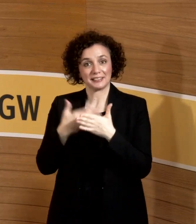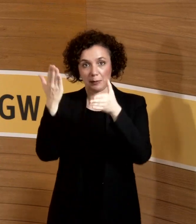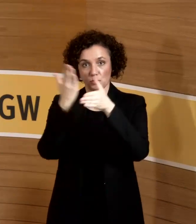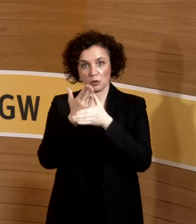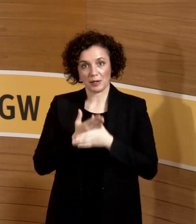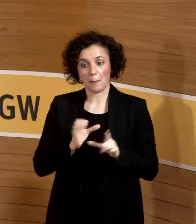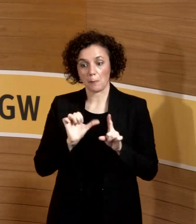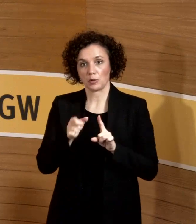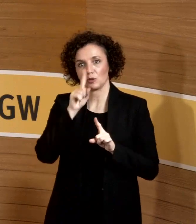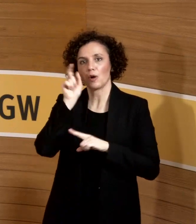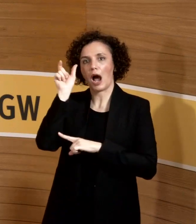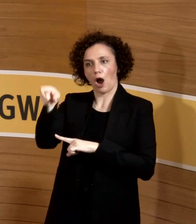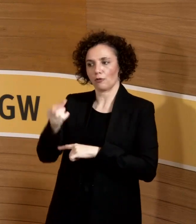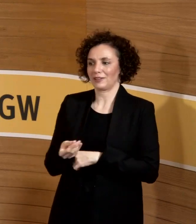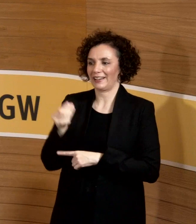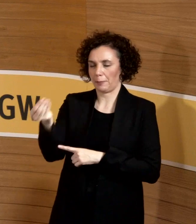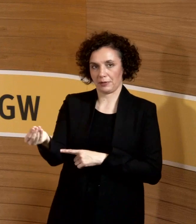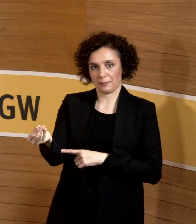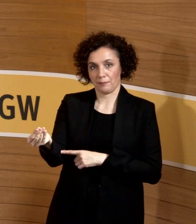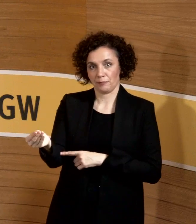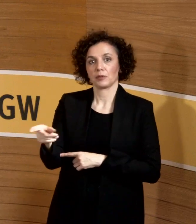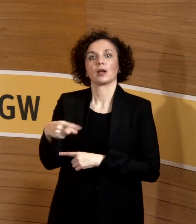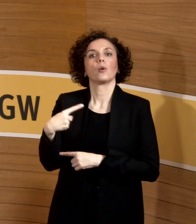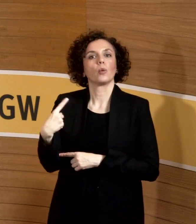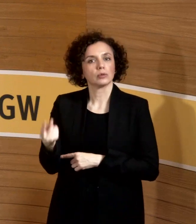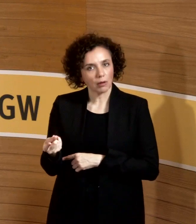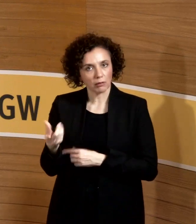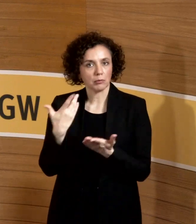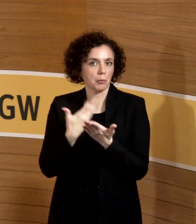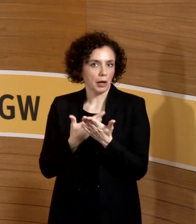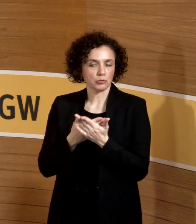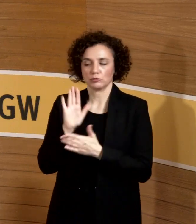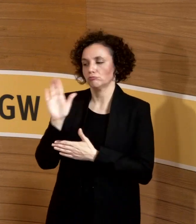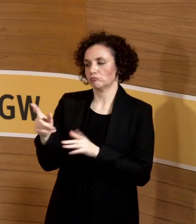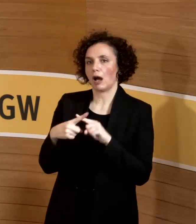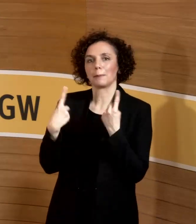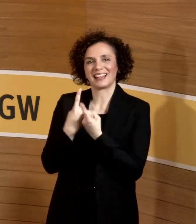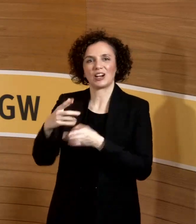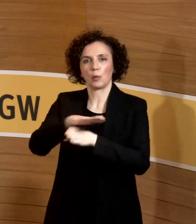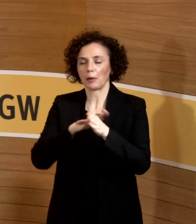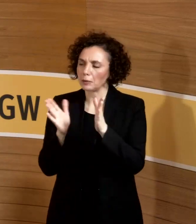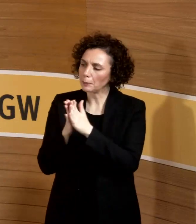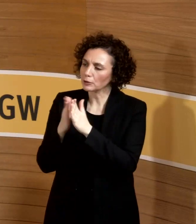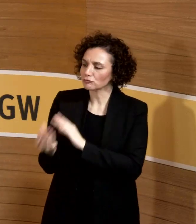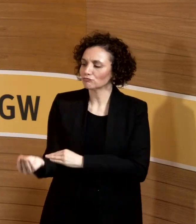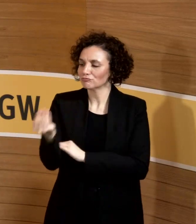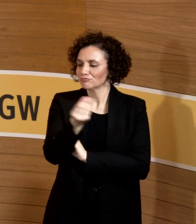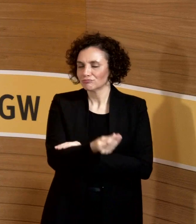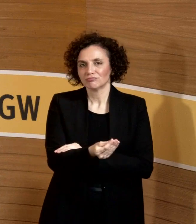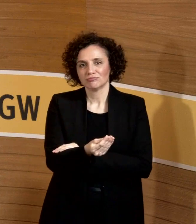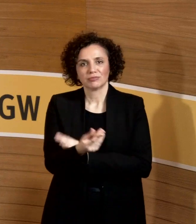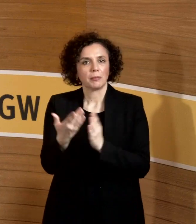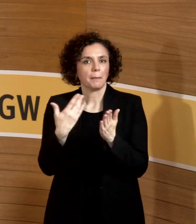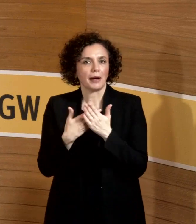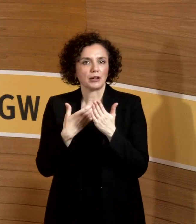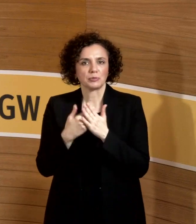an die Schwangere. Und die Schwangere wird halt gebeten, das Ganze im Bereich vorzulegen. Es ist so formuliert, dass keine individuellen